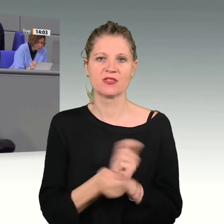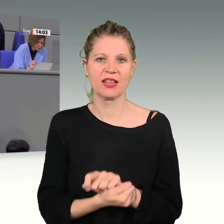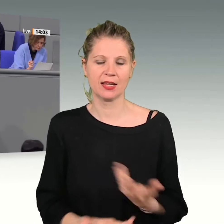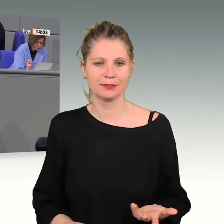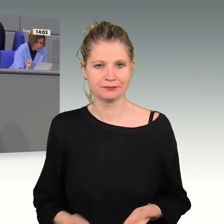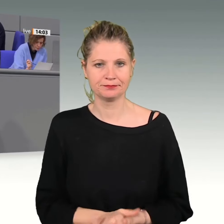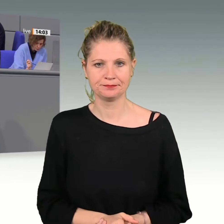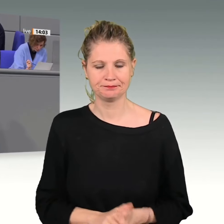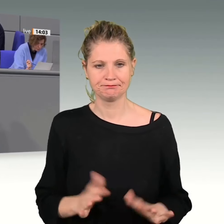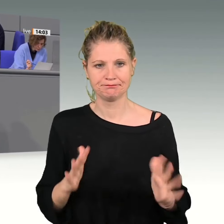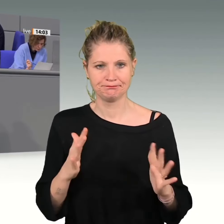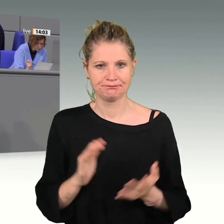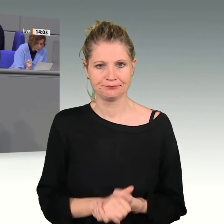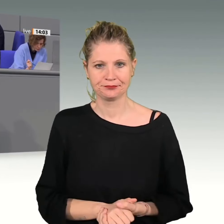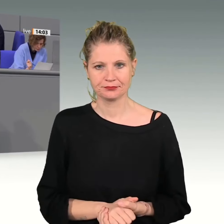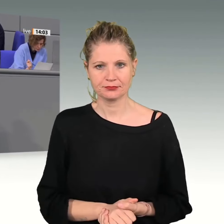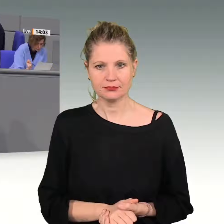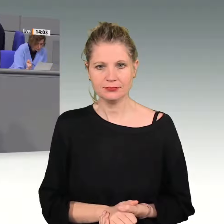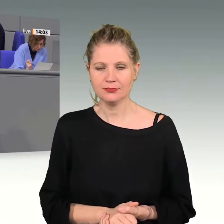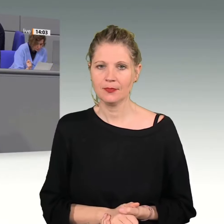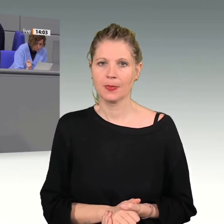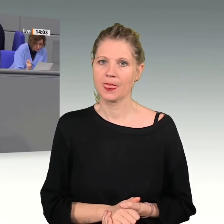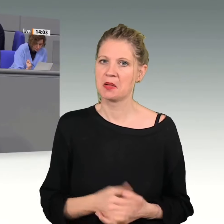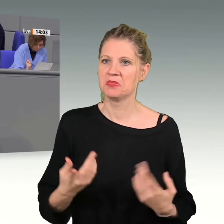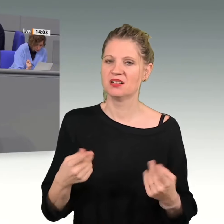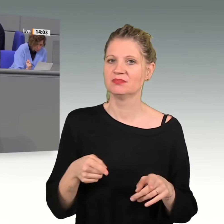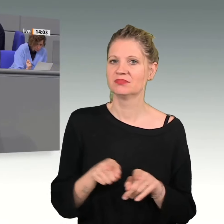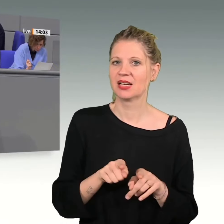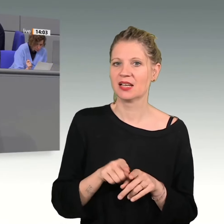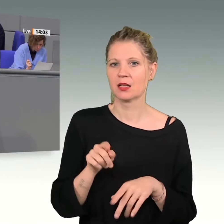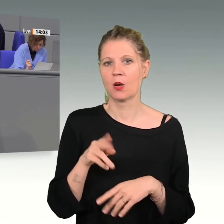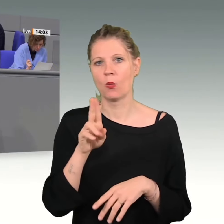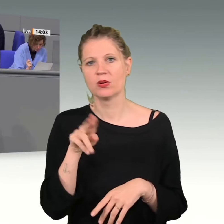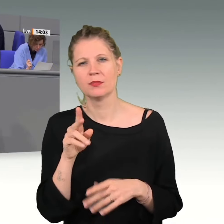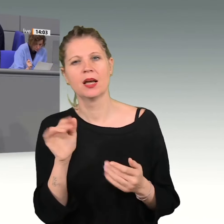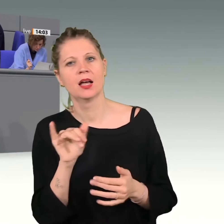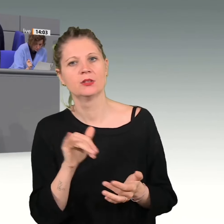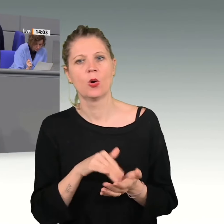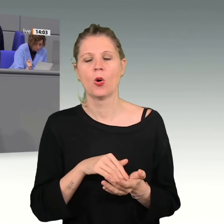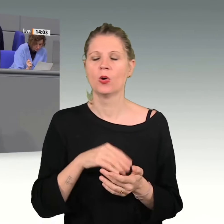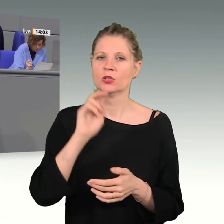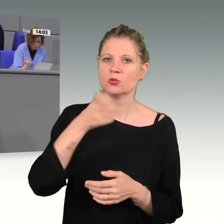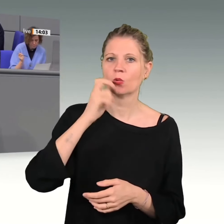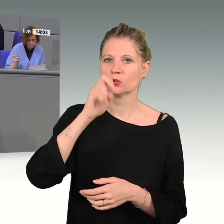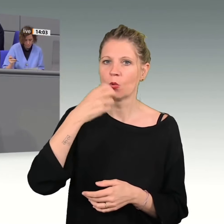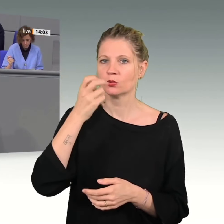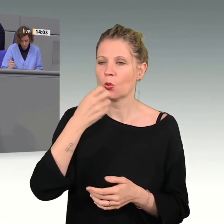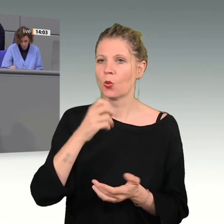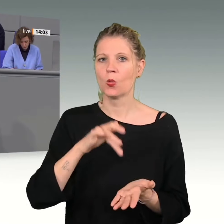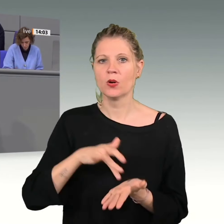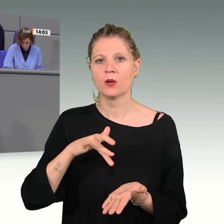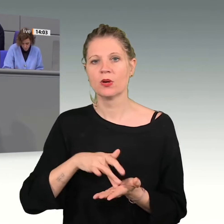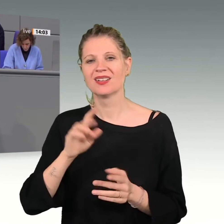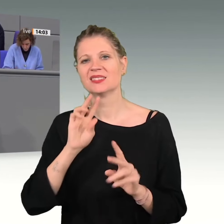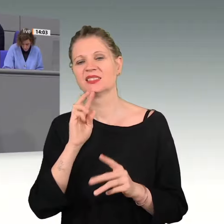Stattdessen wird aber wie in einem volkswirtschaftlichen Pro-Seminar nach Ursachen gesucht und auf die Krisen in der Welt verwiesen, auf die